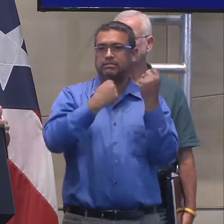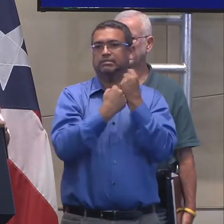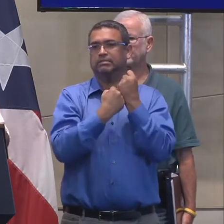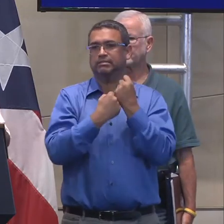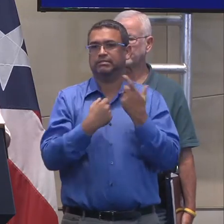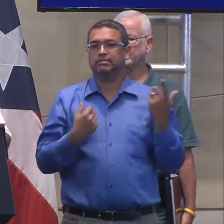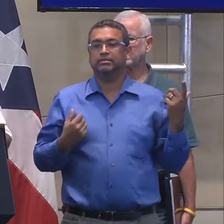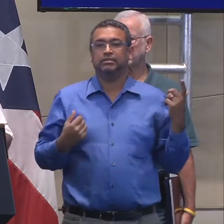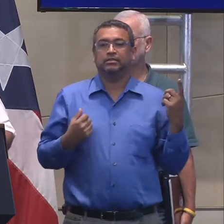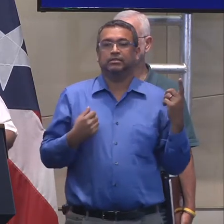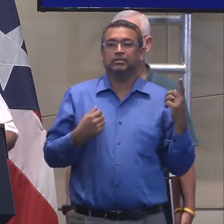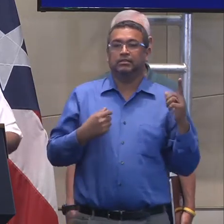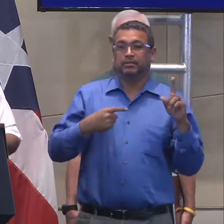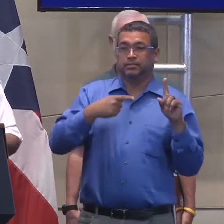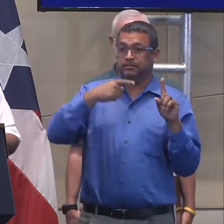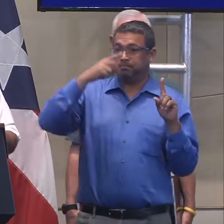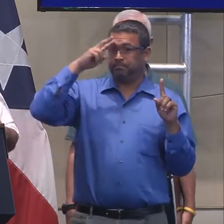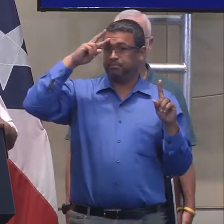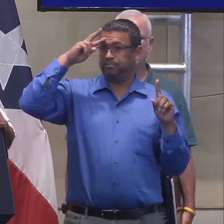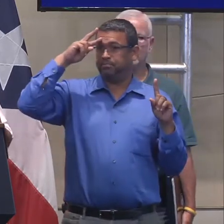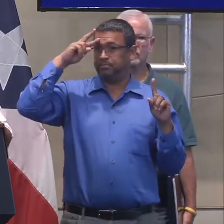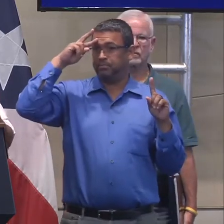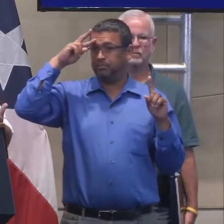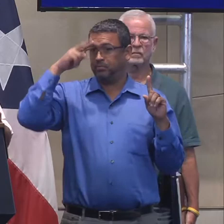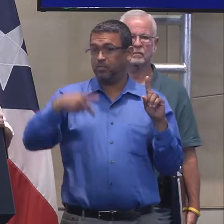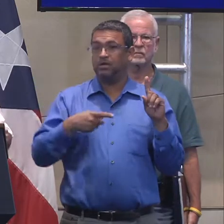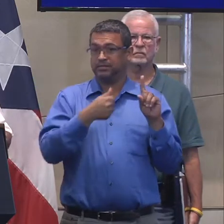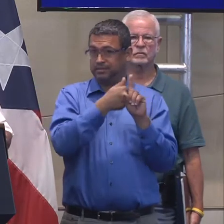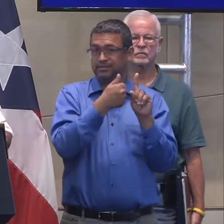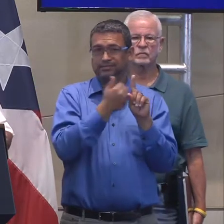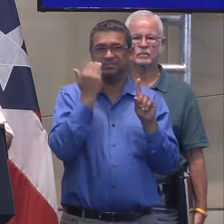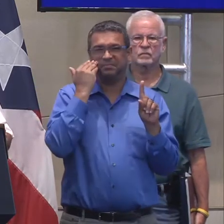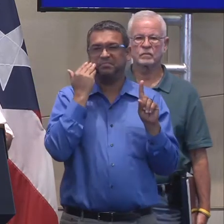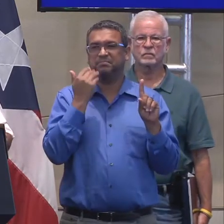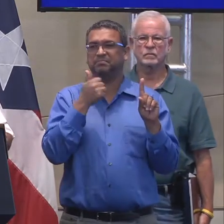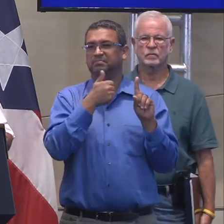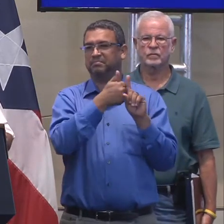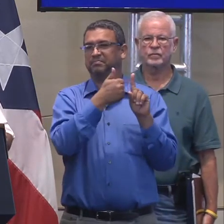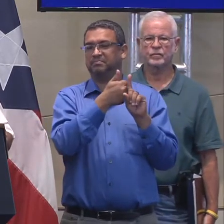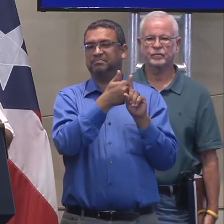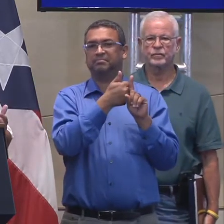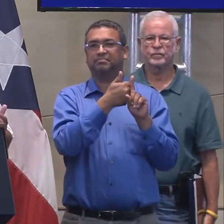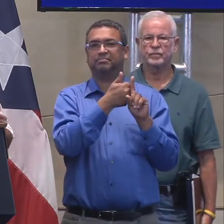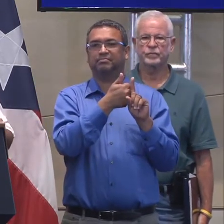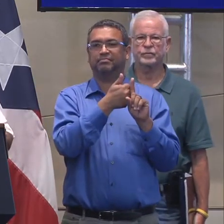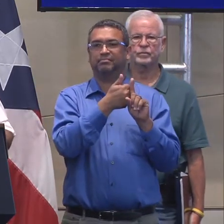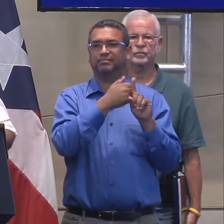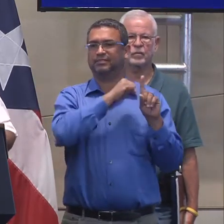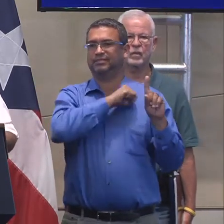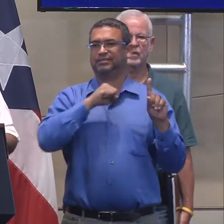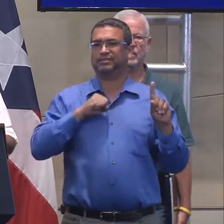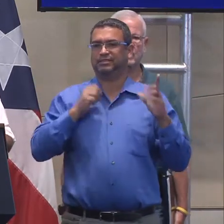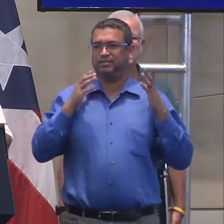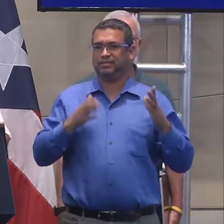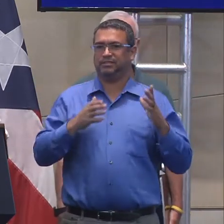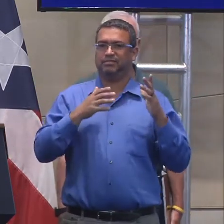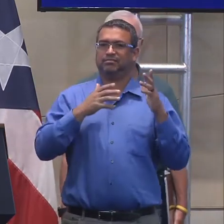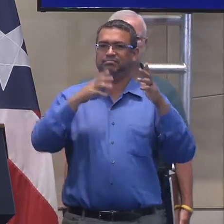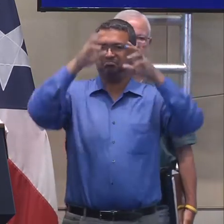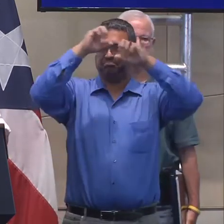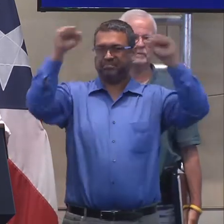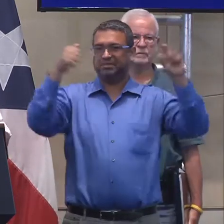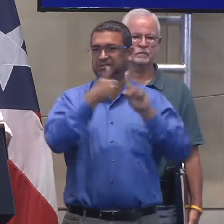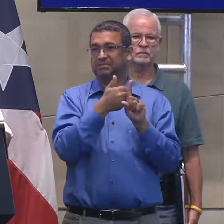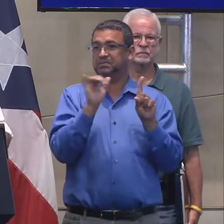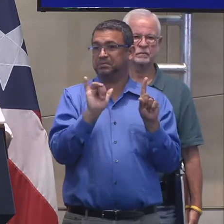perdón, el vicepresidente de manera de facto es el líder, ¿verdad? El presidente del Senado. Y por lo